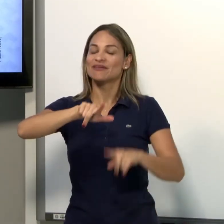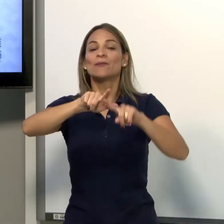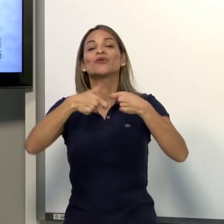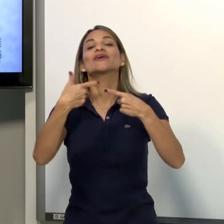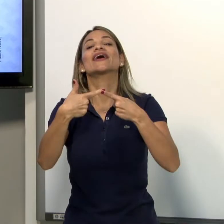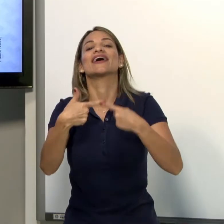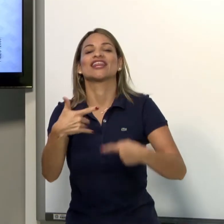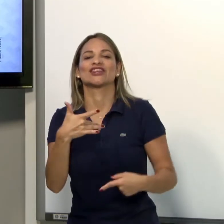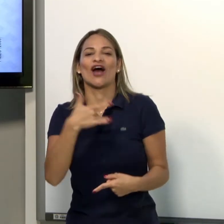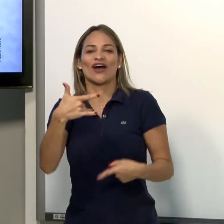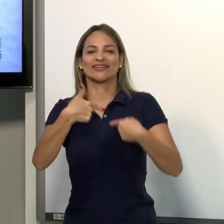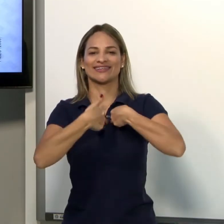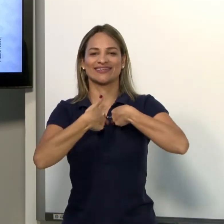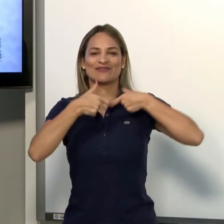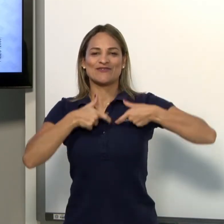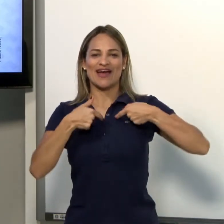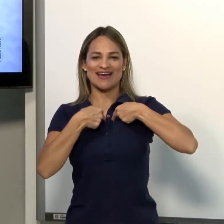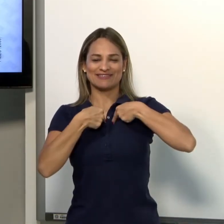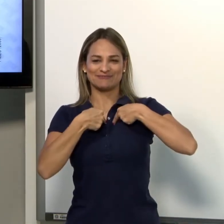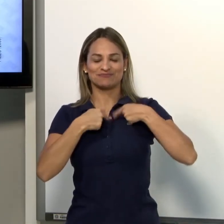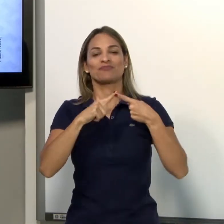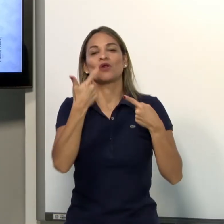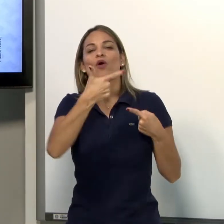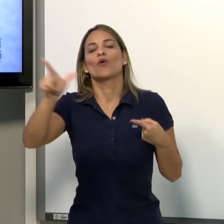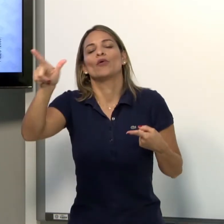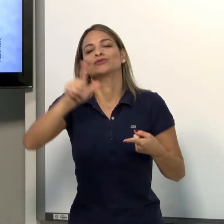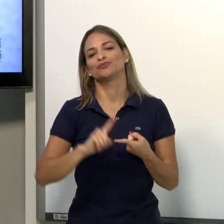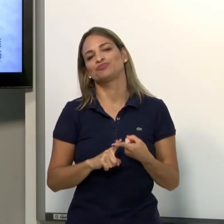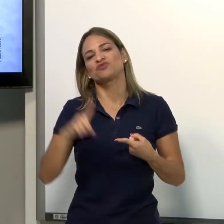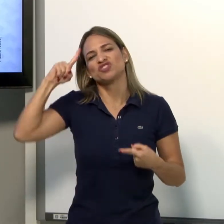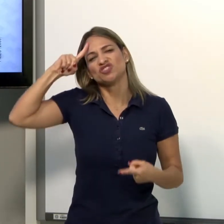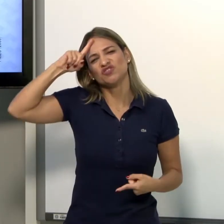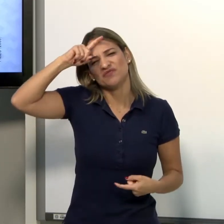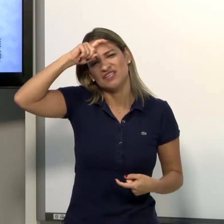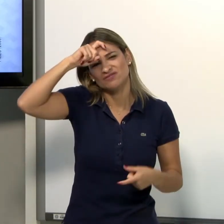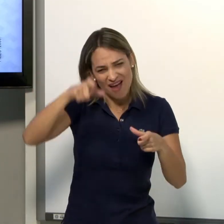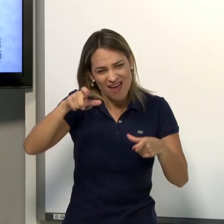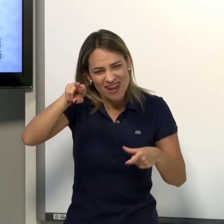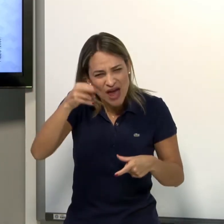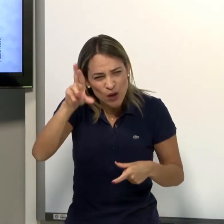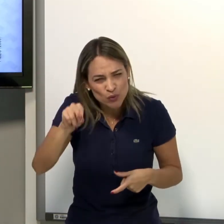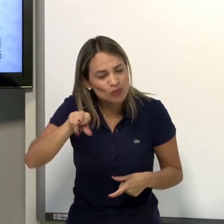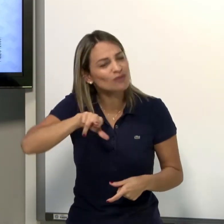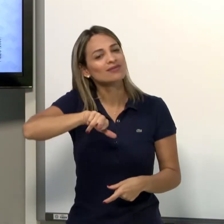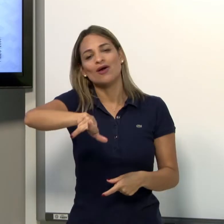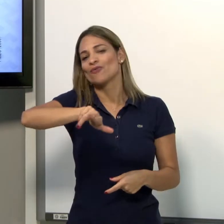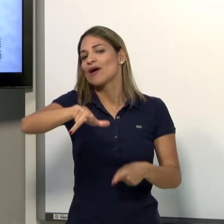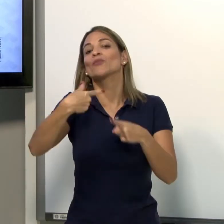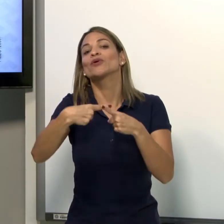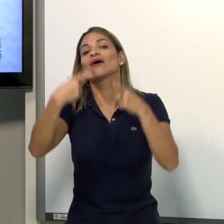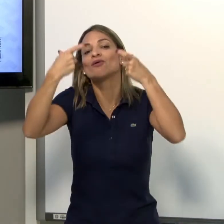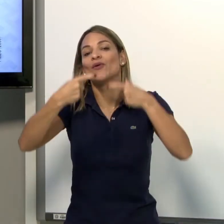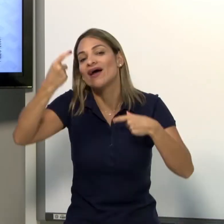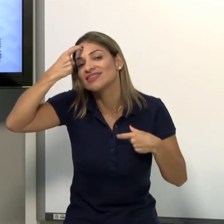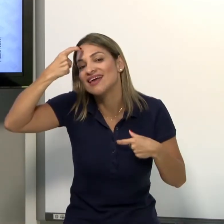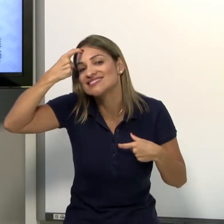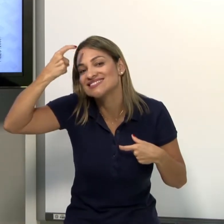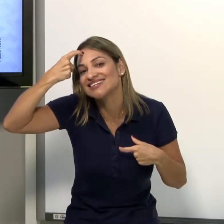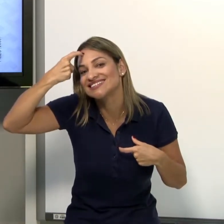Por quê? Ele toca em uma região do corpo. Tem outro sinal, por exemplo, difícil. Ele também não é espaço